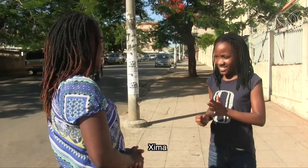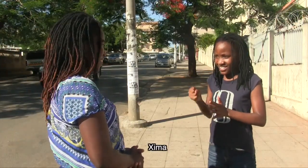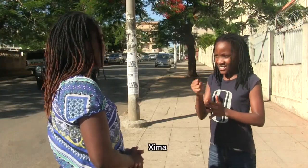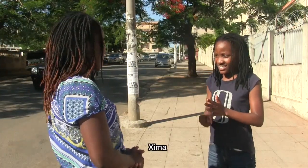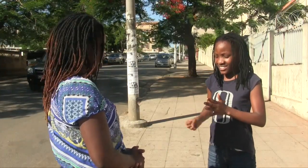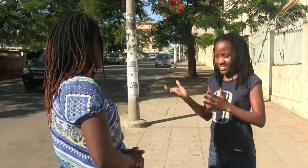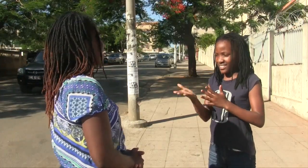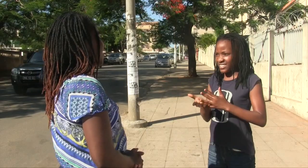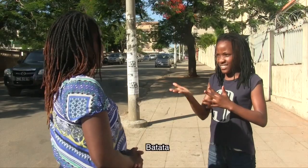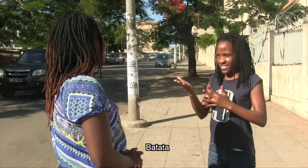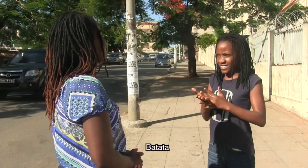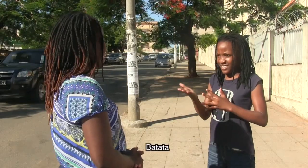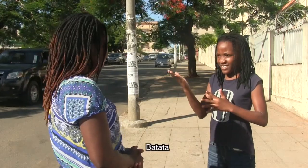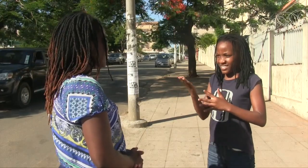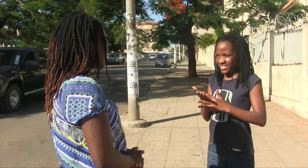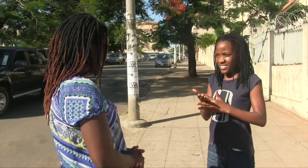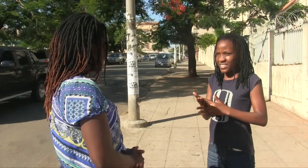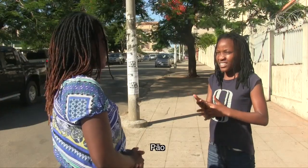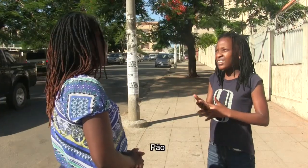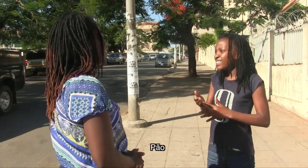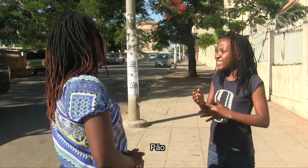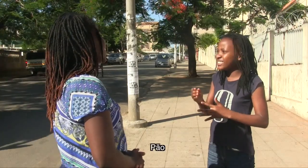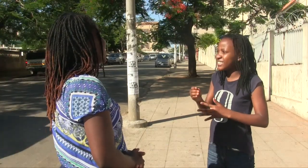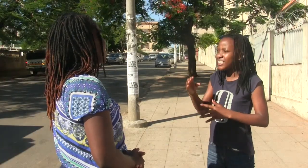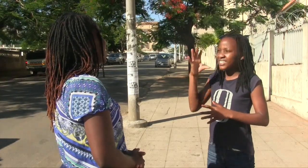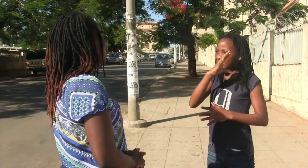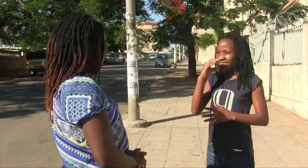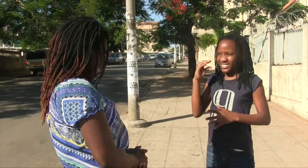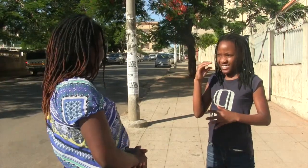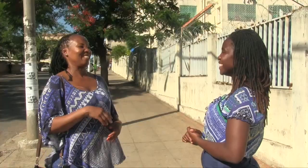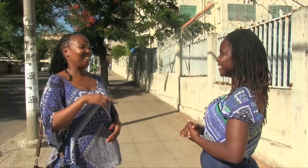Chima. Batata. Pão.